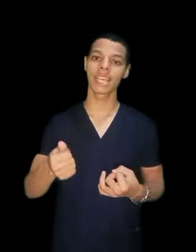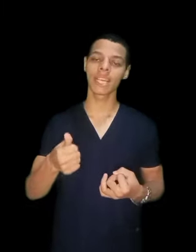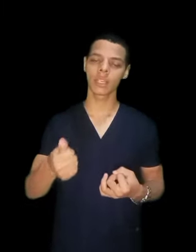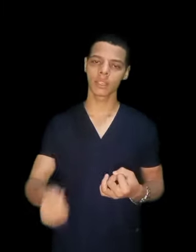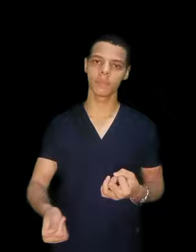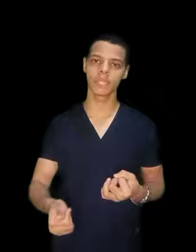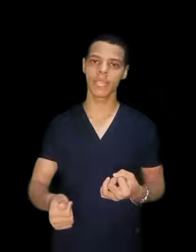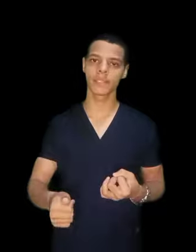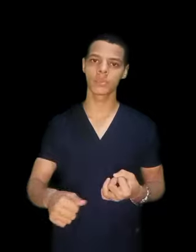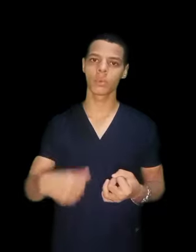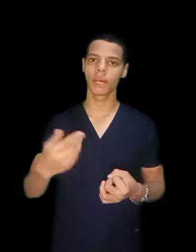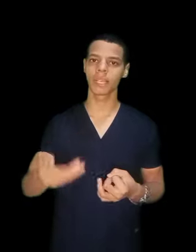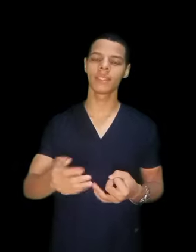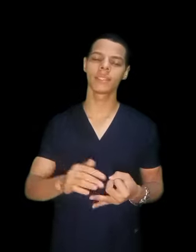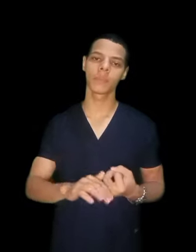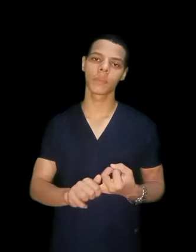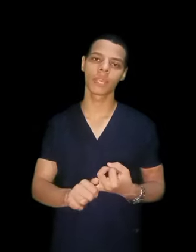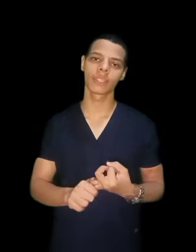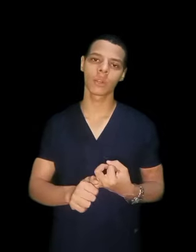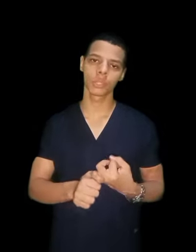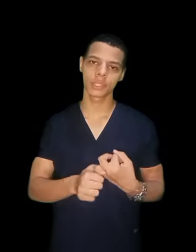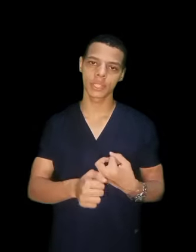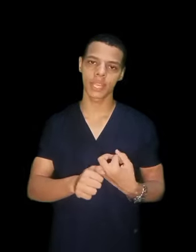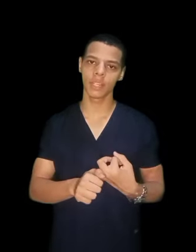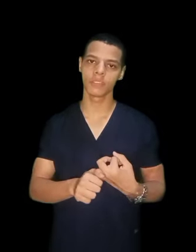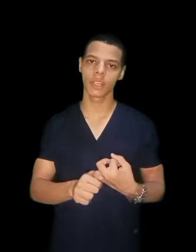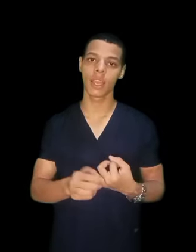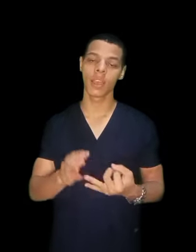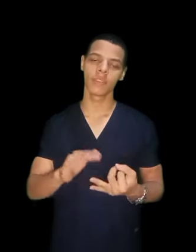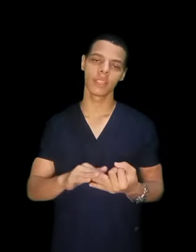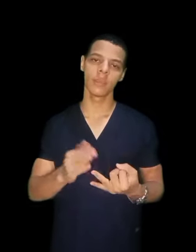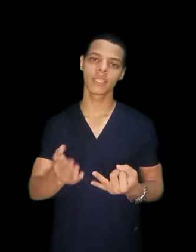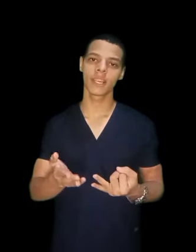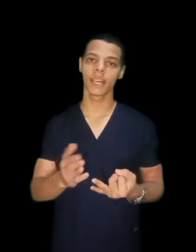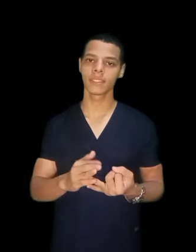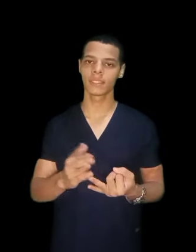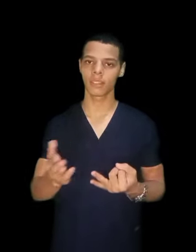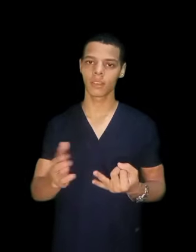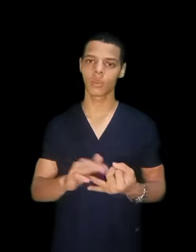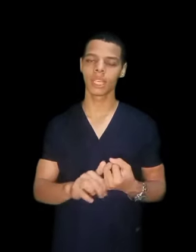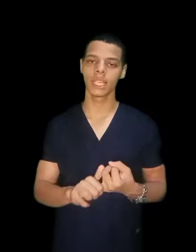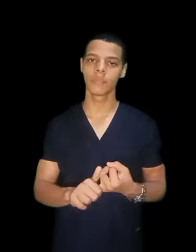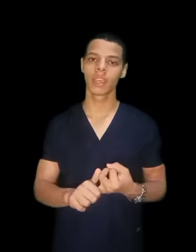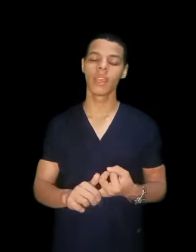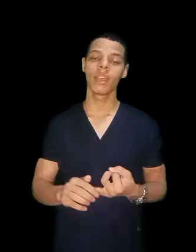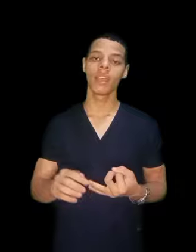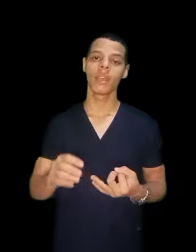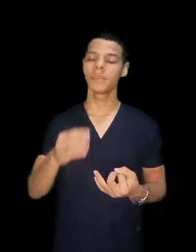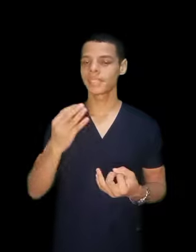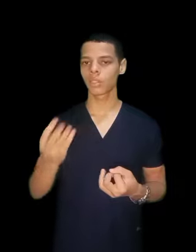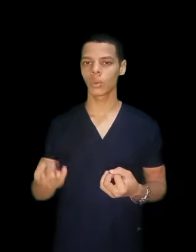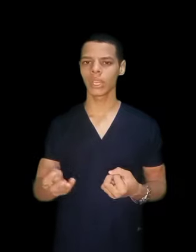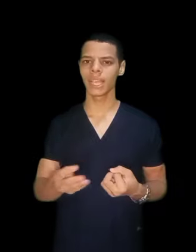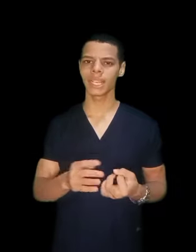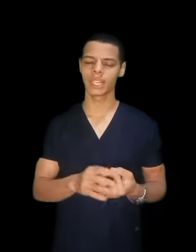وسنة امتياز وبعدها ان انت بتبدأ تاخد تكليفة فدي ميزة عن الكلية ميزة الكلية عن